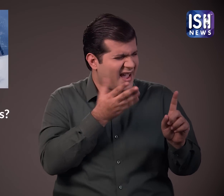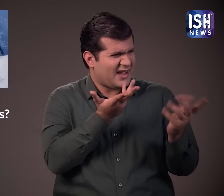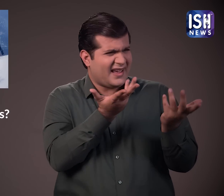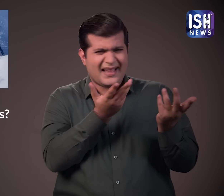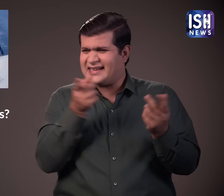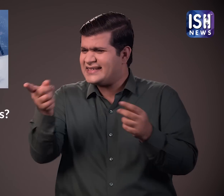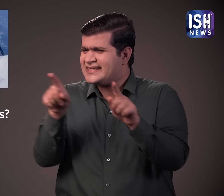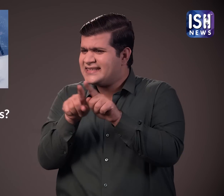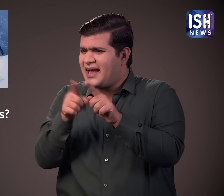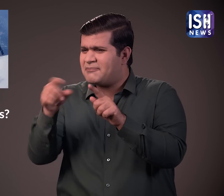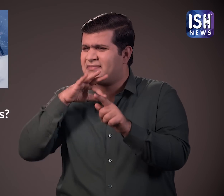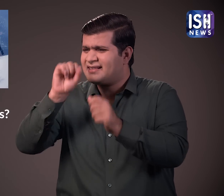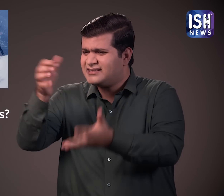मेरा डिजाइन लोगों को हैरान कर दे